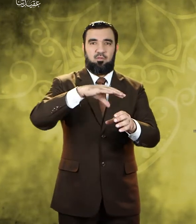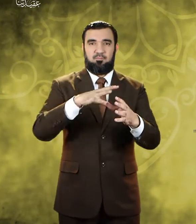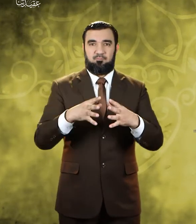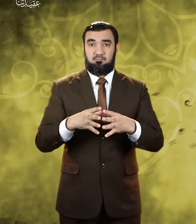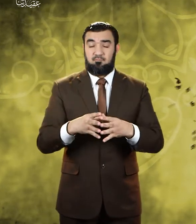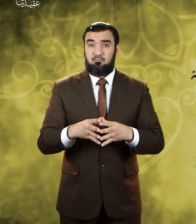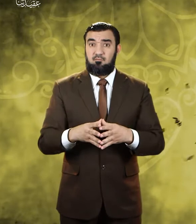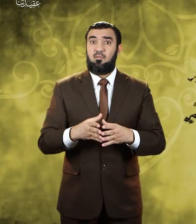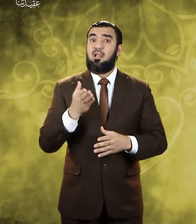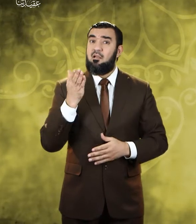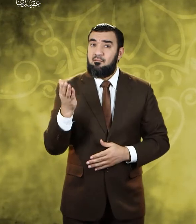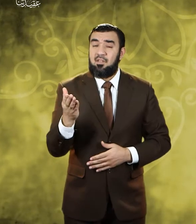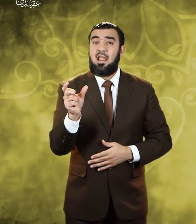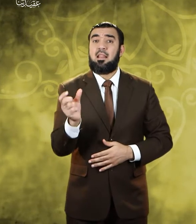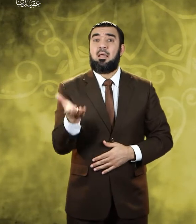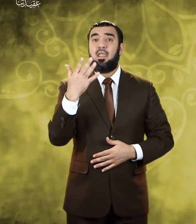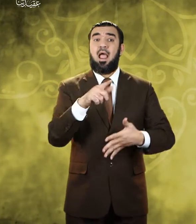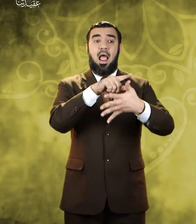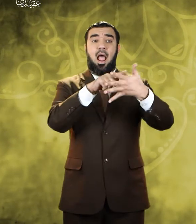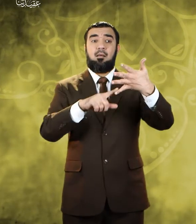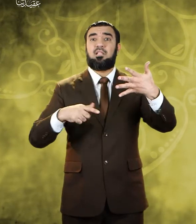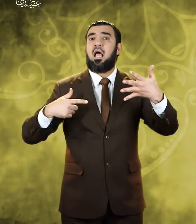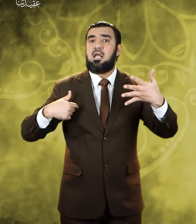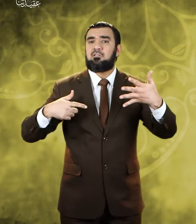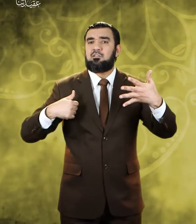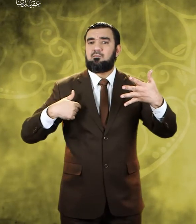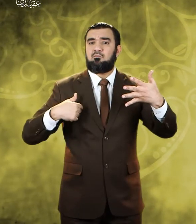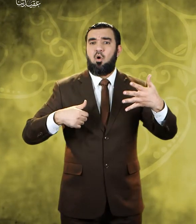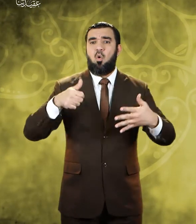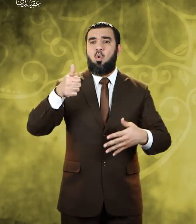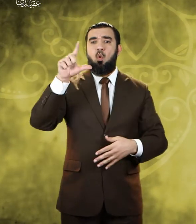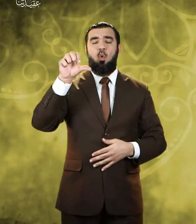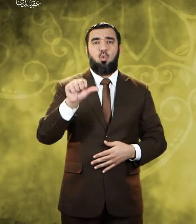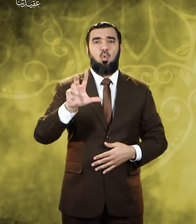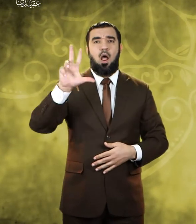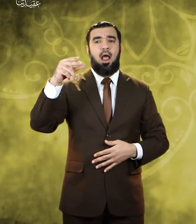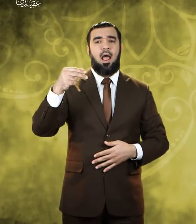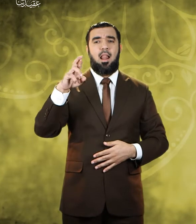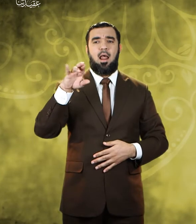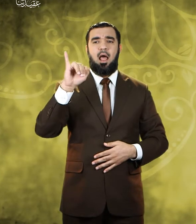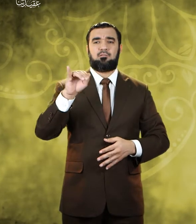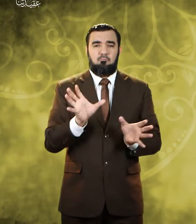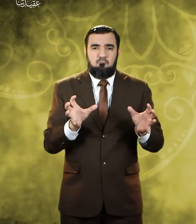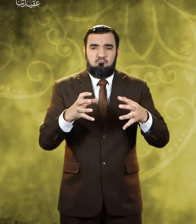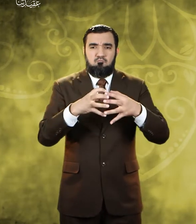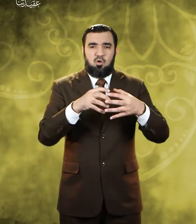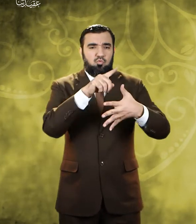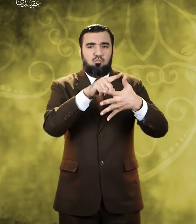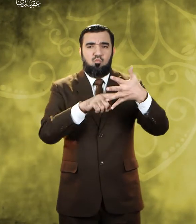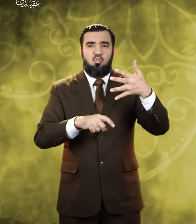هناك خمسة من الأنبياء اسمهم أولو العزم وهم